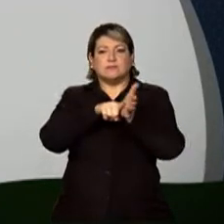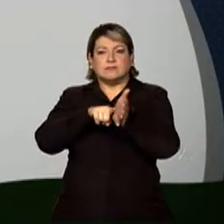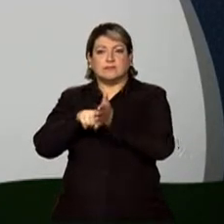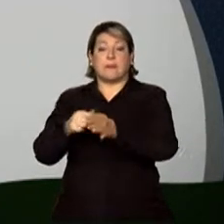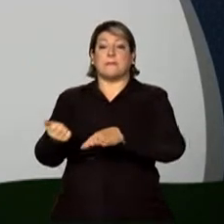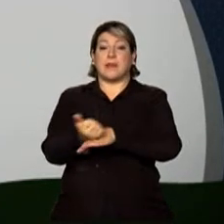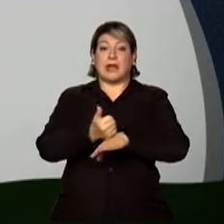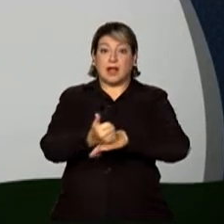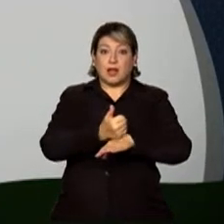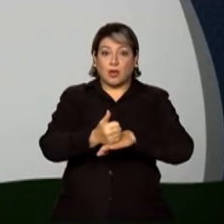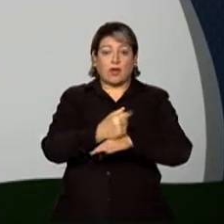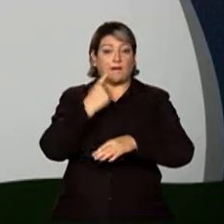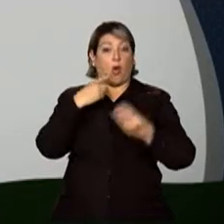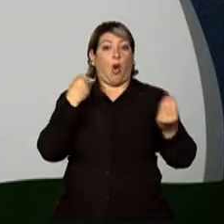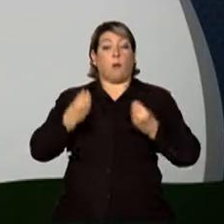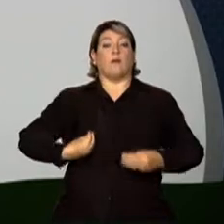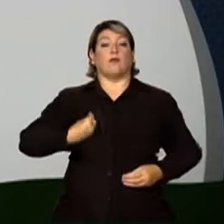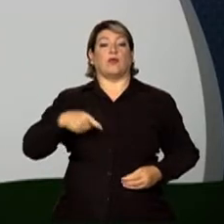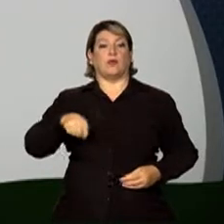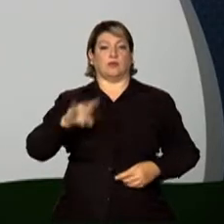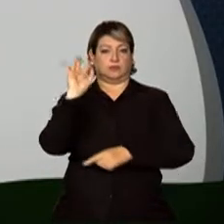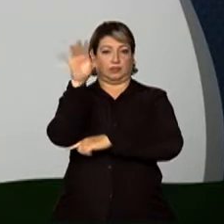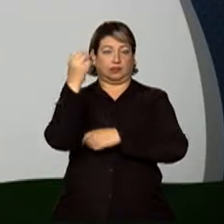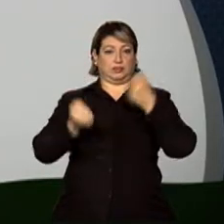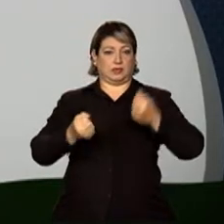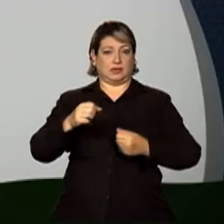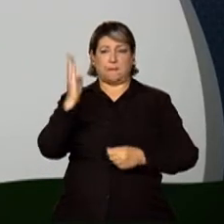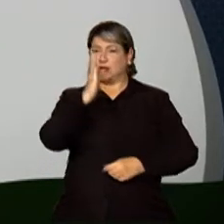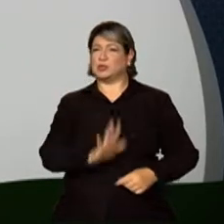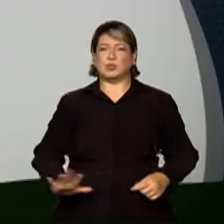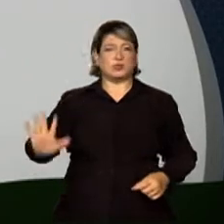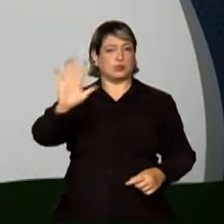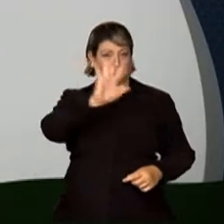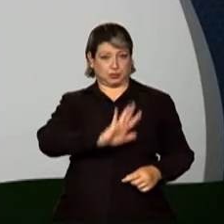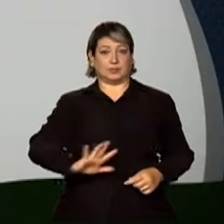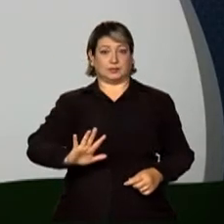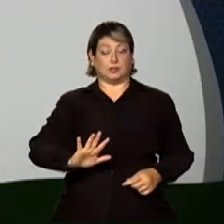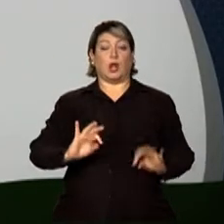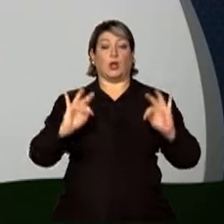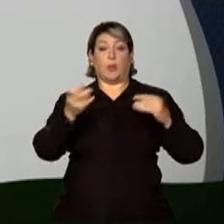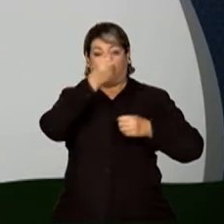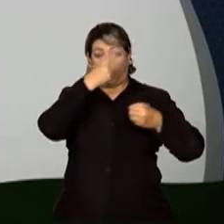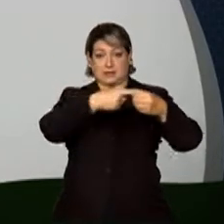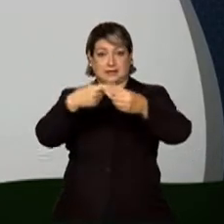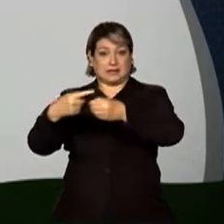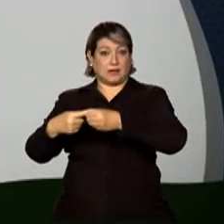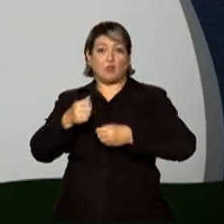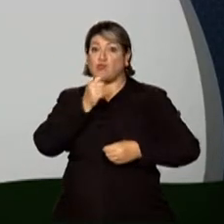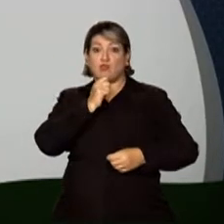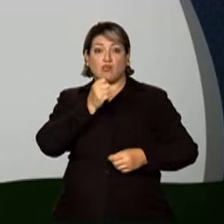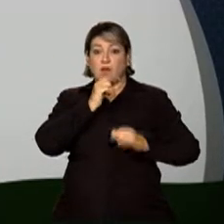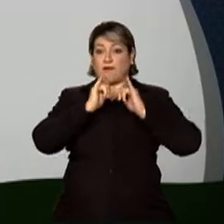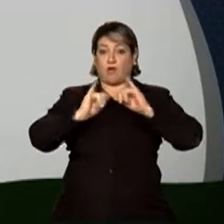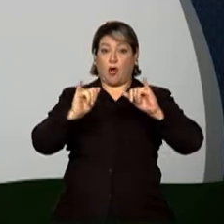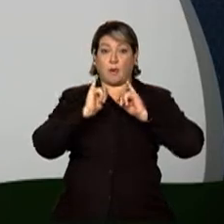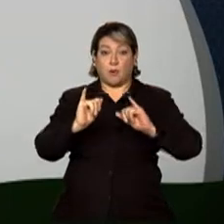os serviços e fiscalizar o funcionamento do SAMU em todo o país. Os municípios que não atualizarem o banco de dados